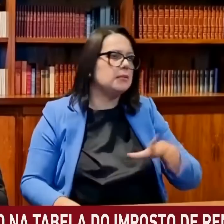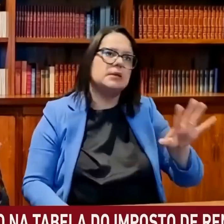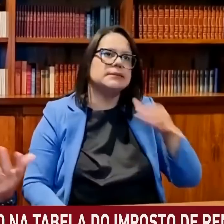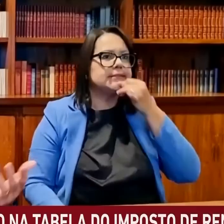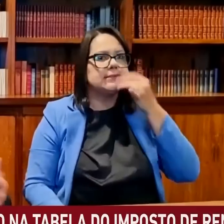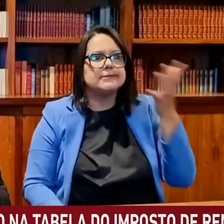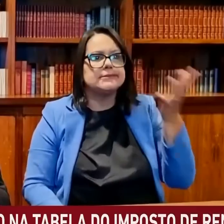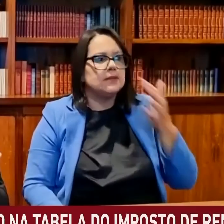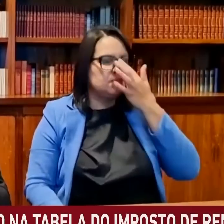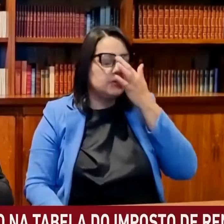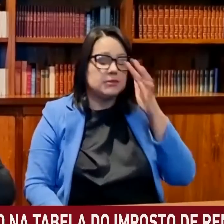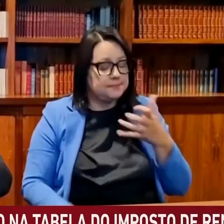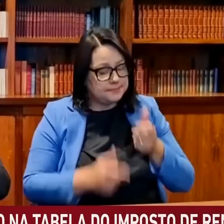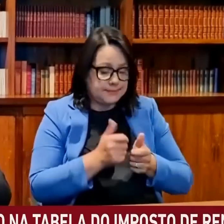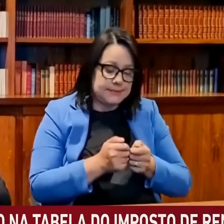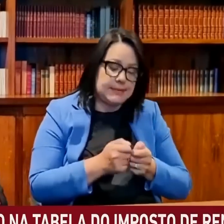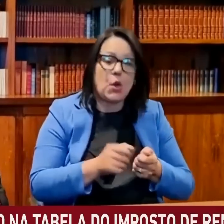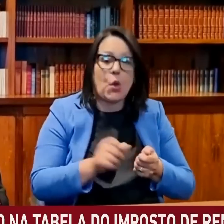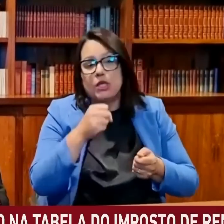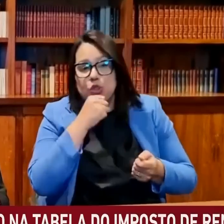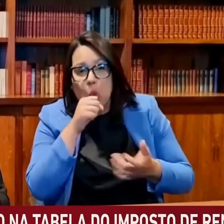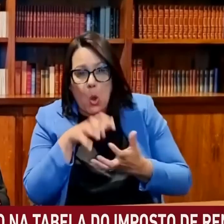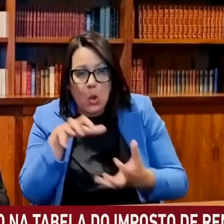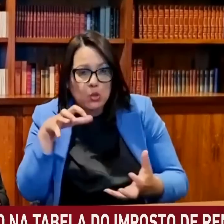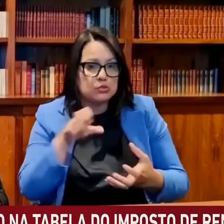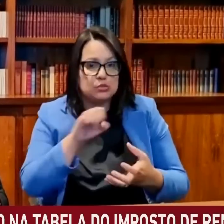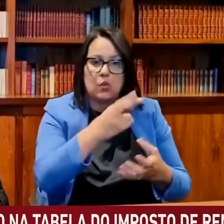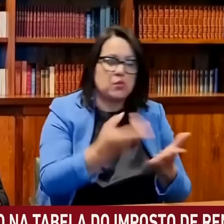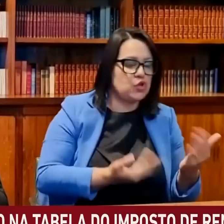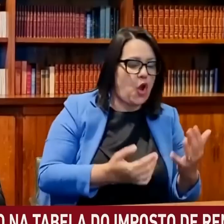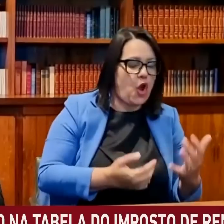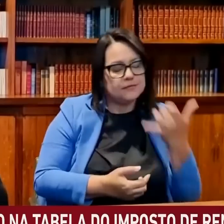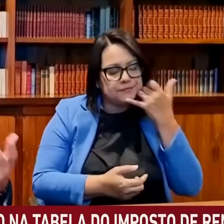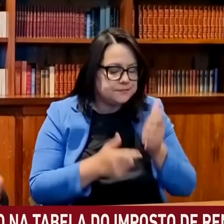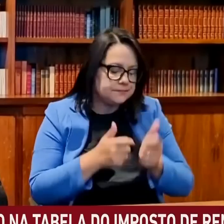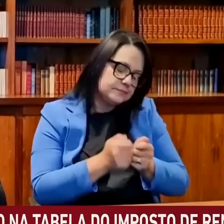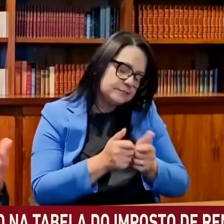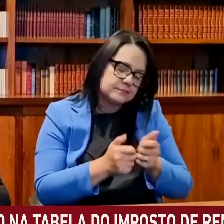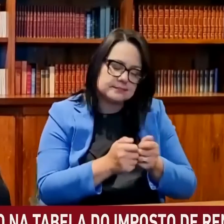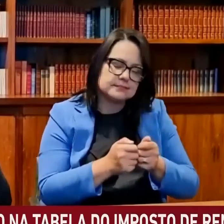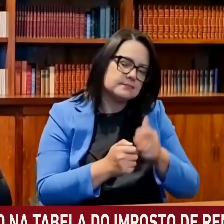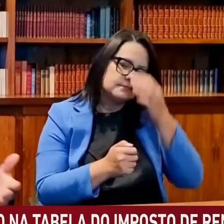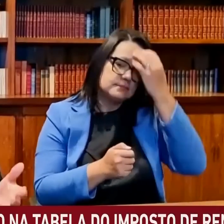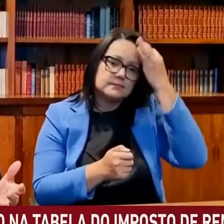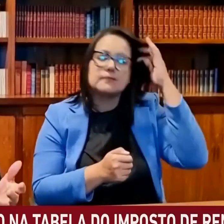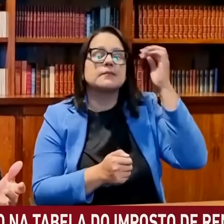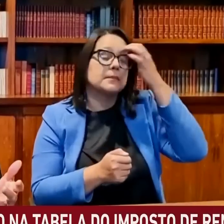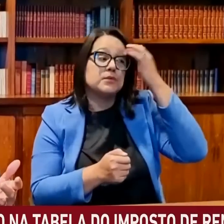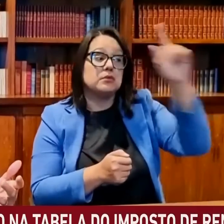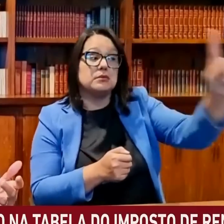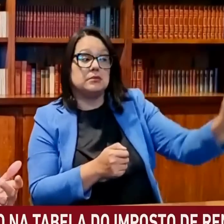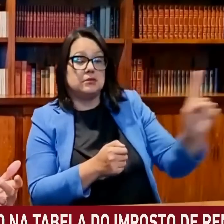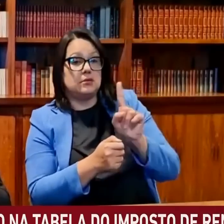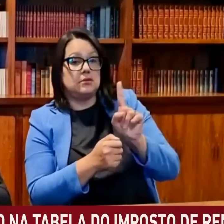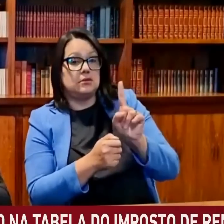completamente ali, desprevenida, uma pessoa idosa, um jovem, e o elemento, ao roubar esse